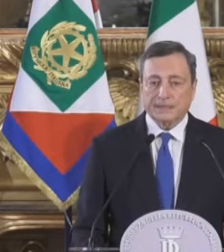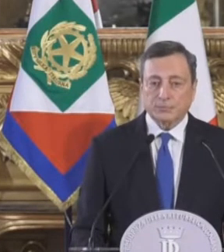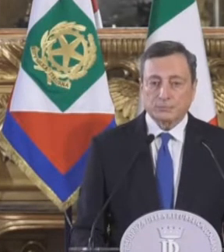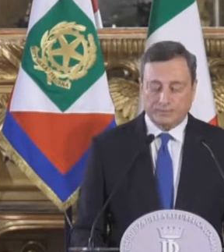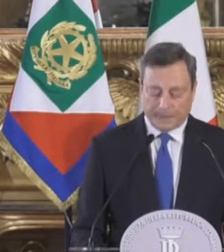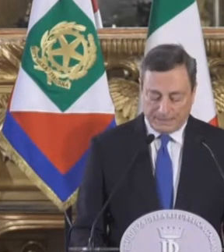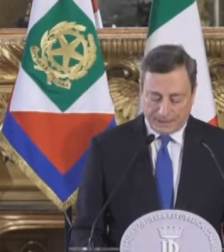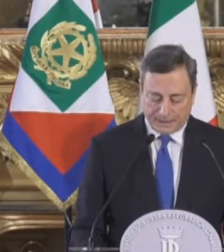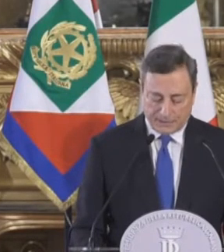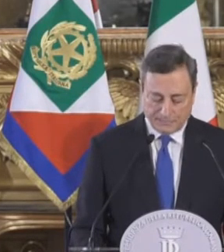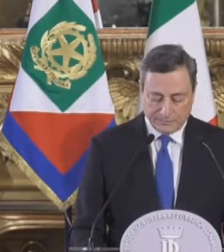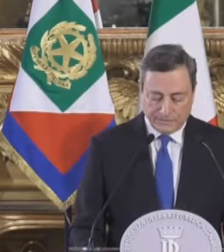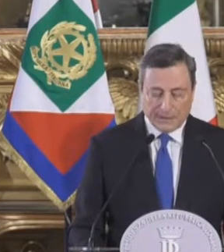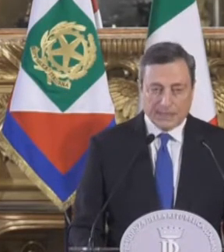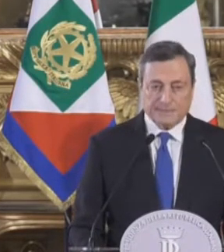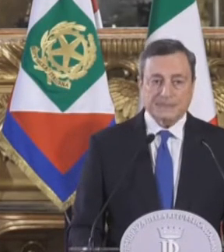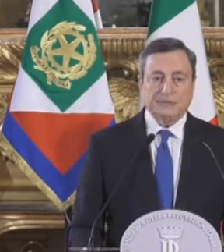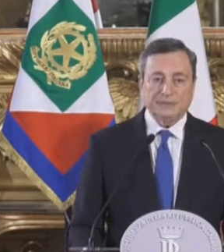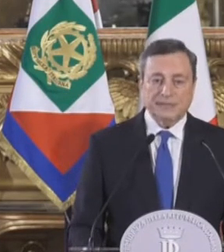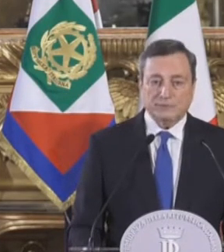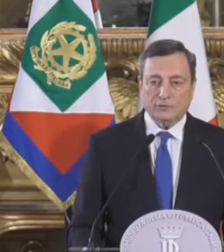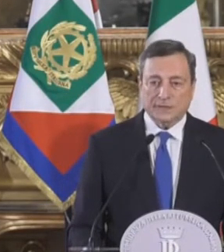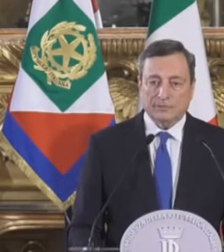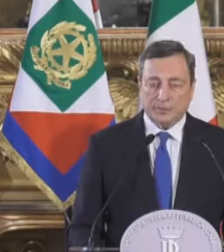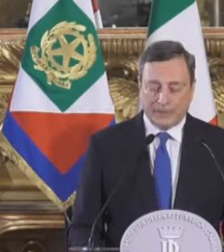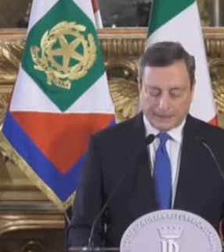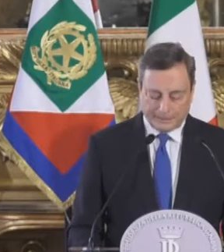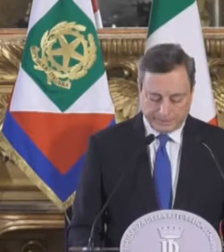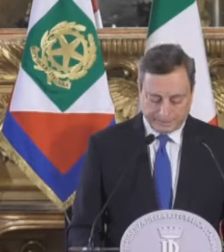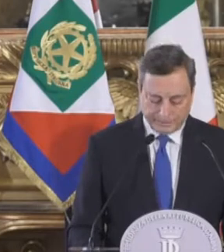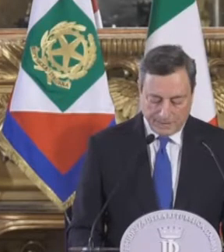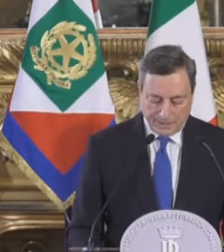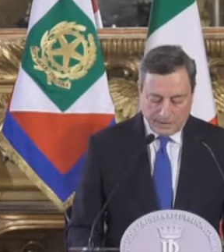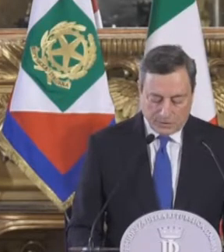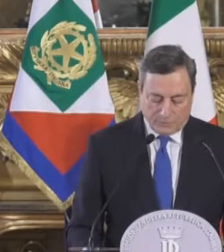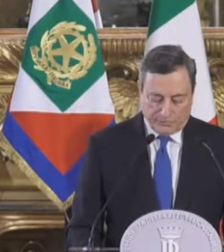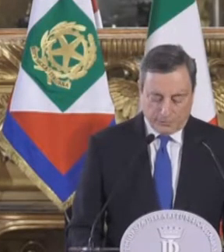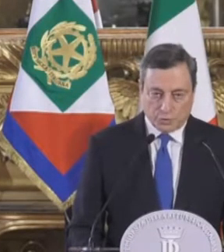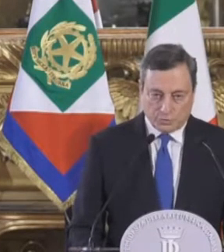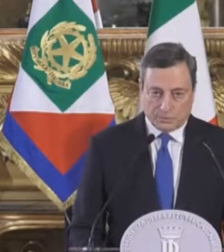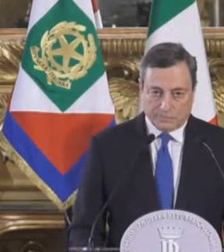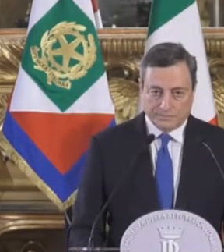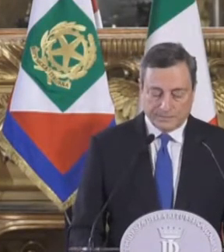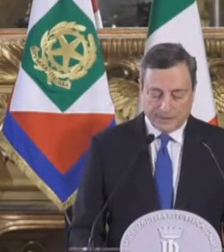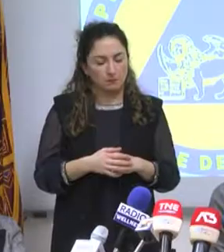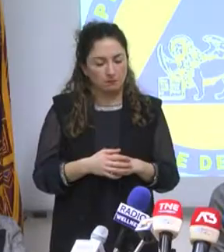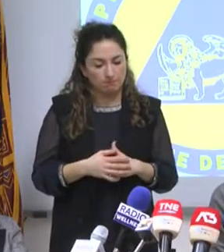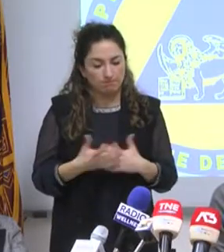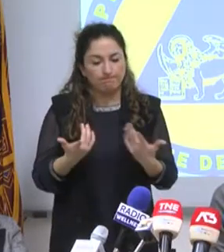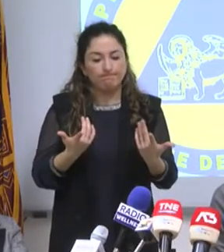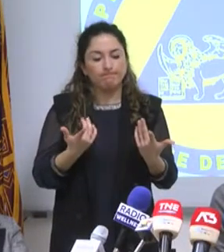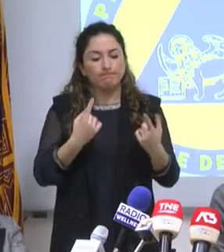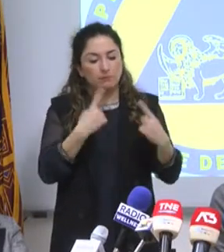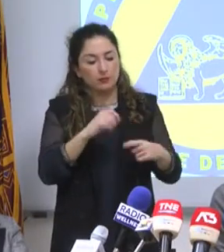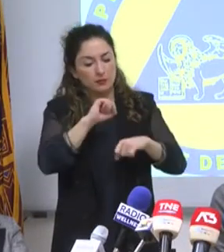Draghi, figura istituzionale, dice di alto livello e riconosciuta in tutto il mondo, ma che si trova di fronte due ostacoli. Io